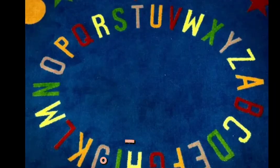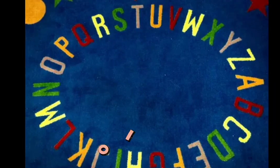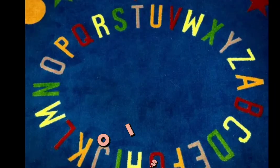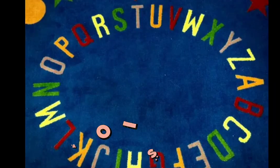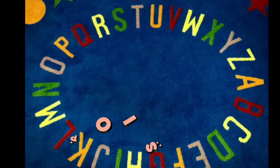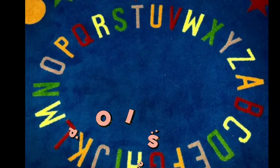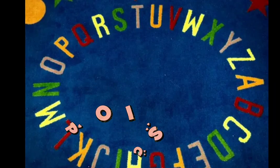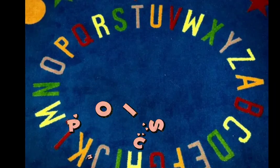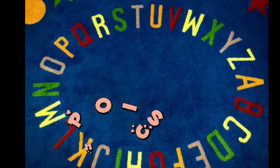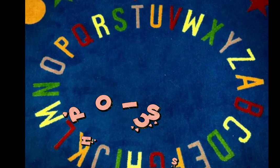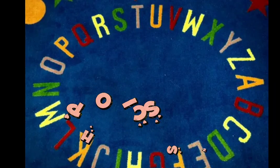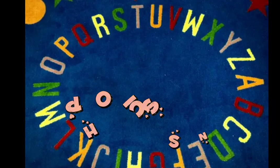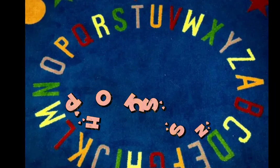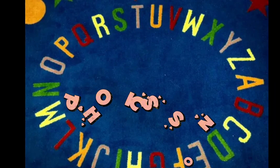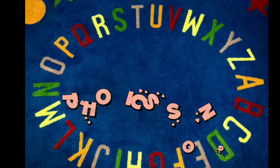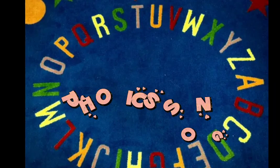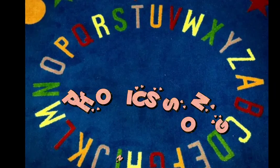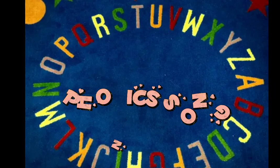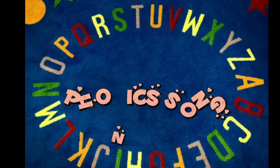Music